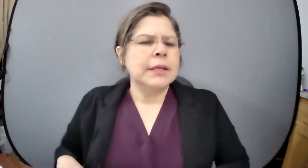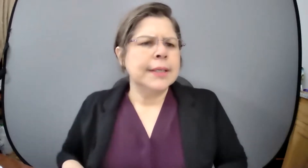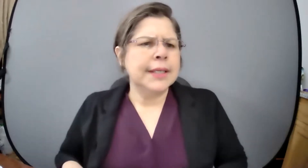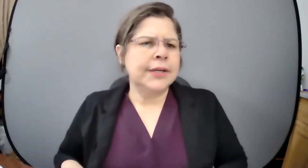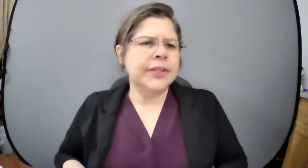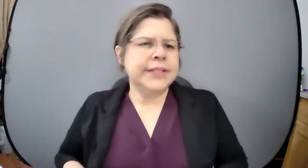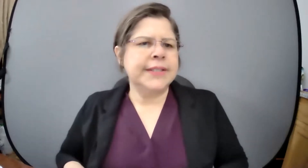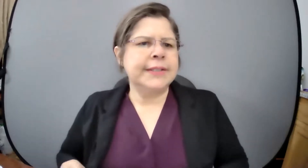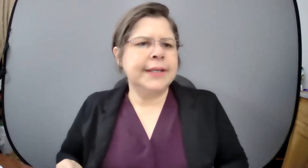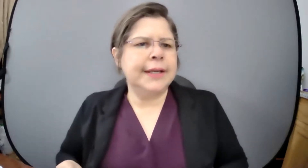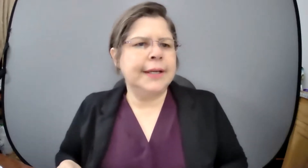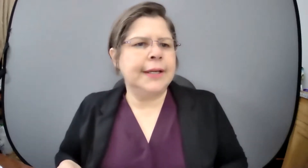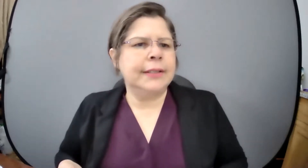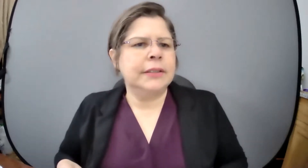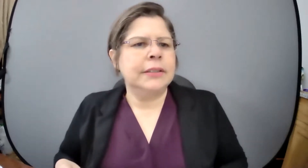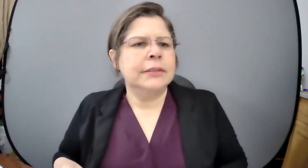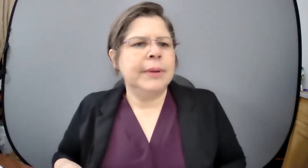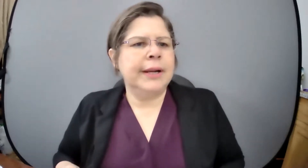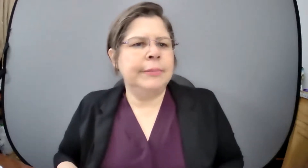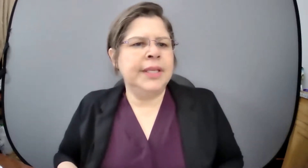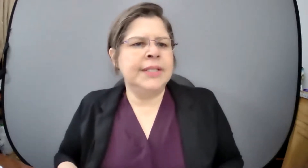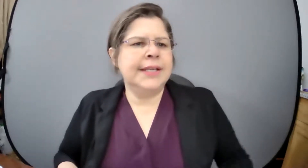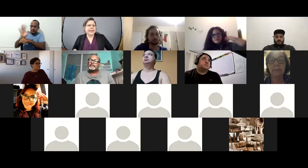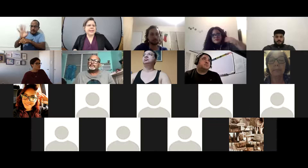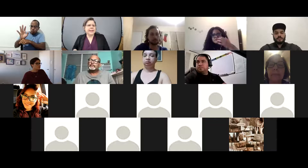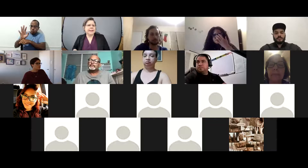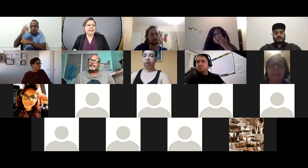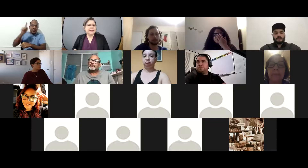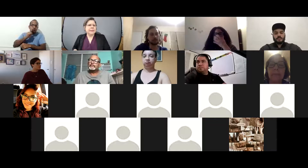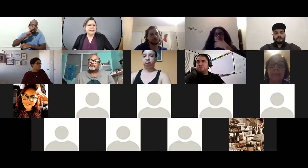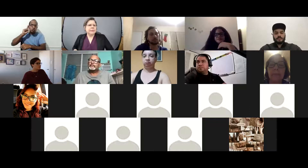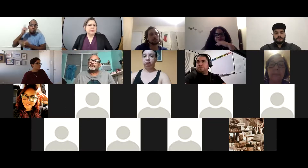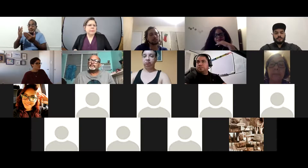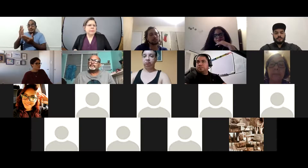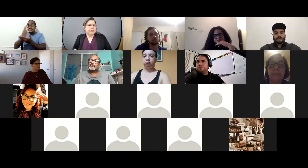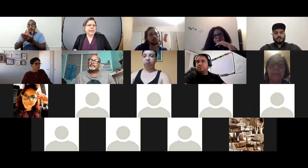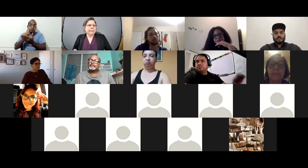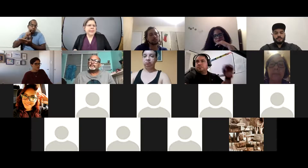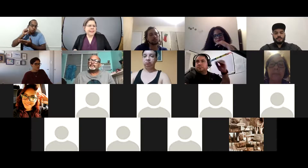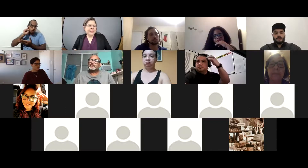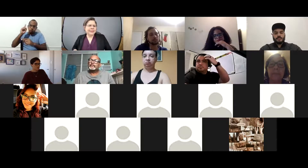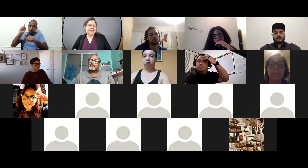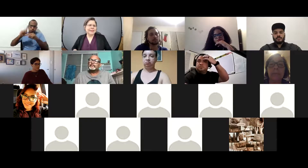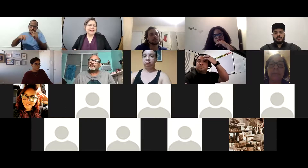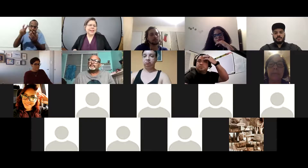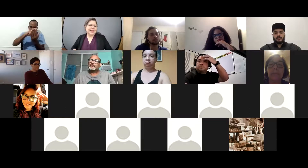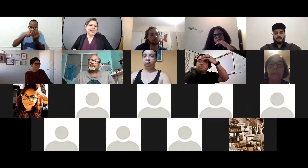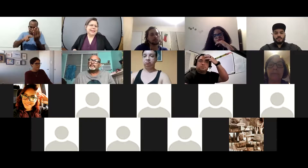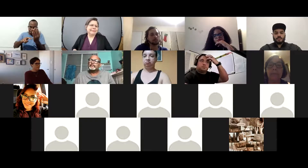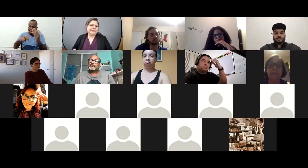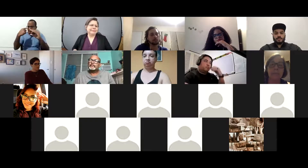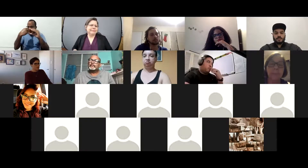quiero decir que para mí sería bienvenido